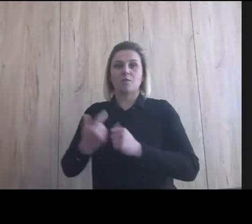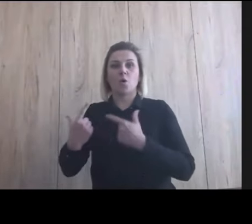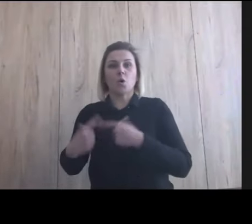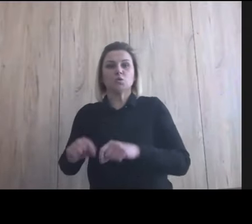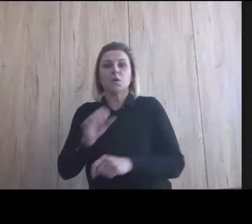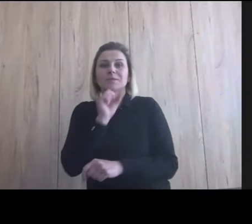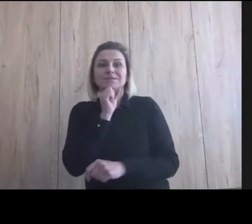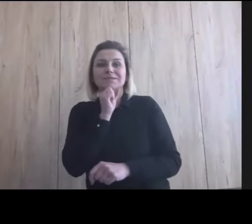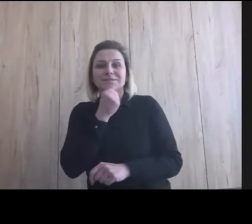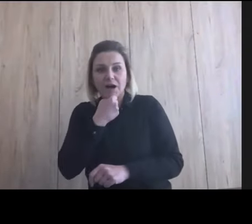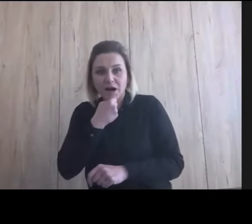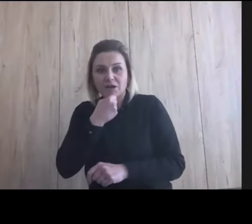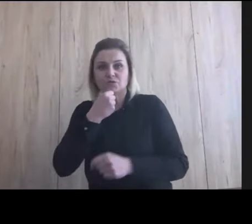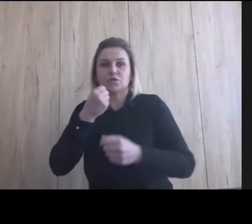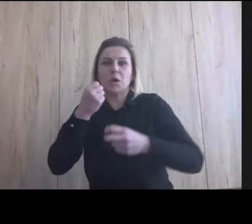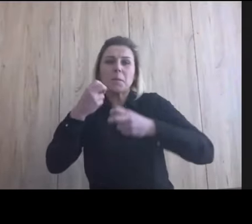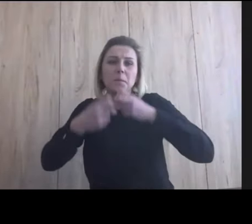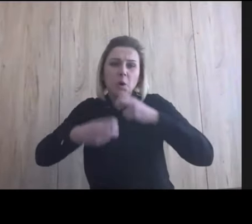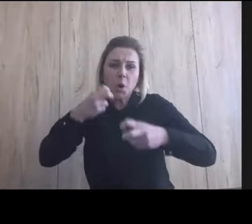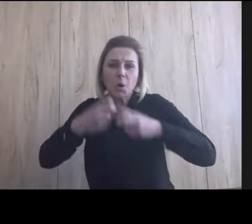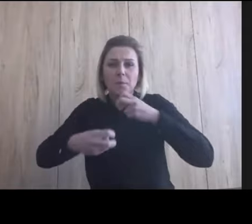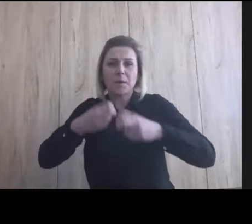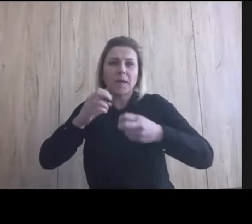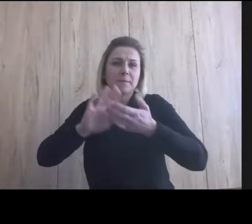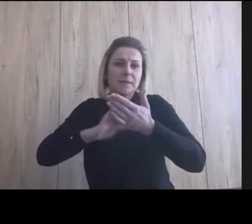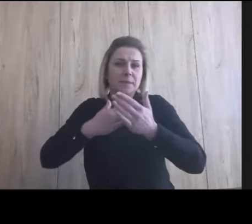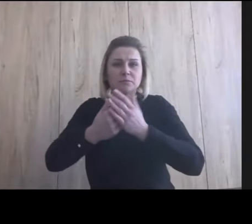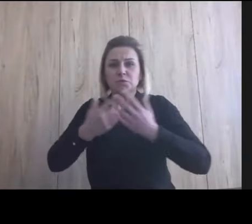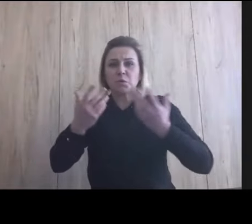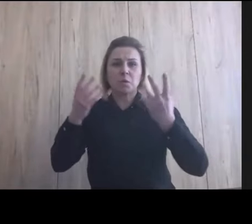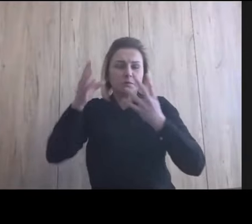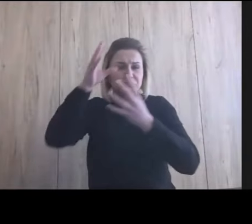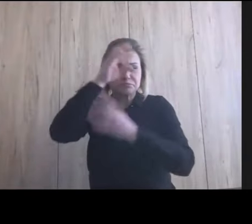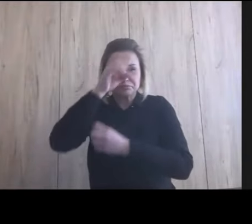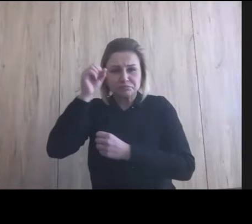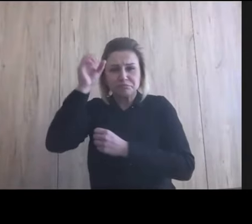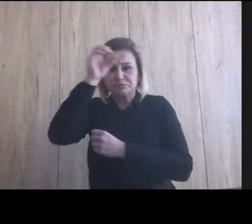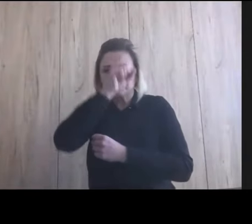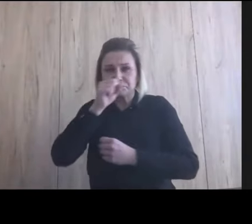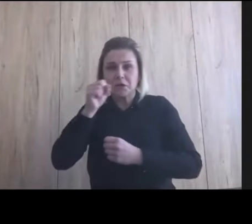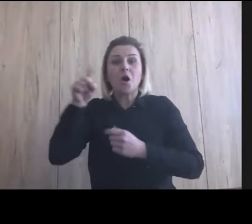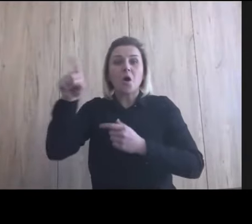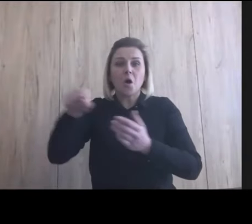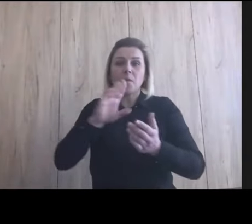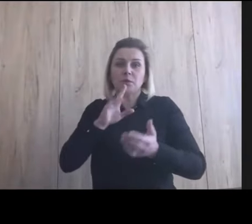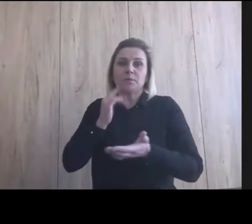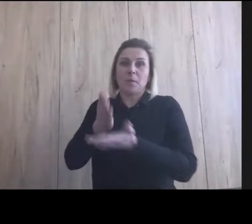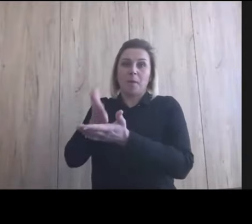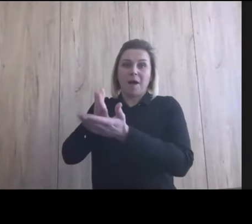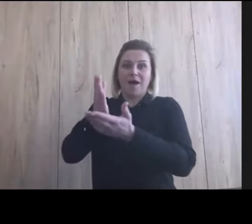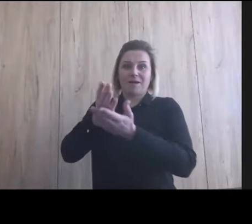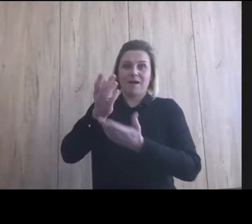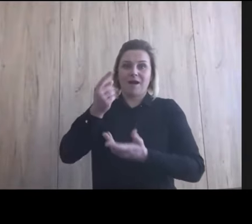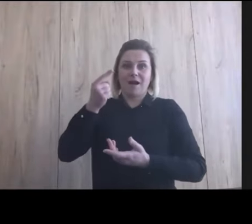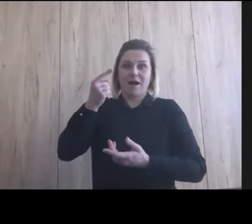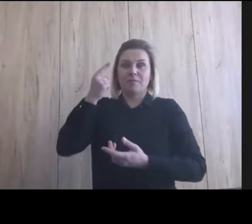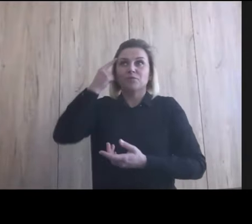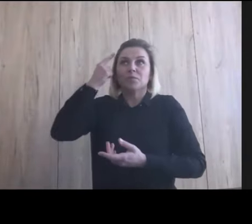zaczynają mieć jakieś problemy związane z demencją i może być to takie świetne narzędzie usprawniające pamięć, nie?